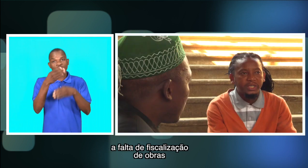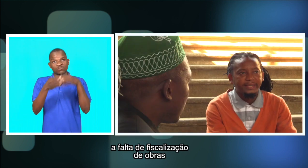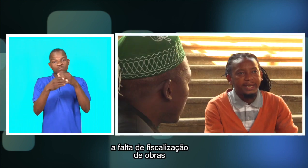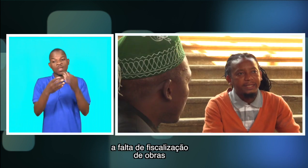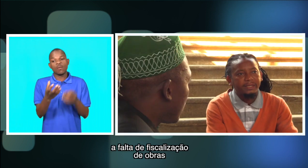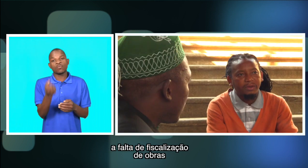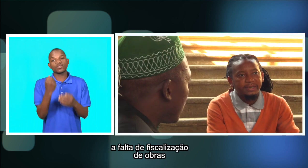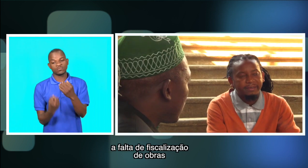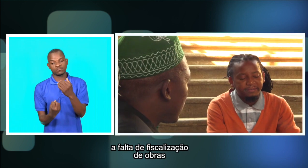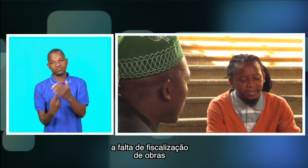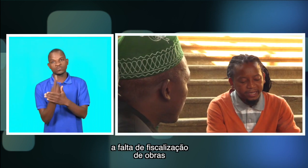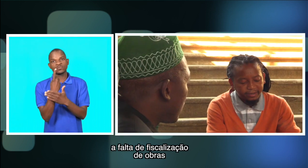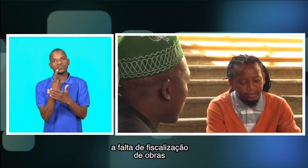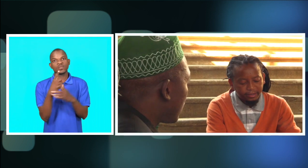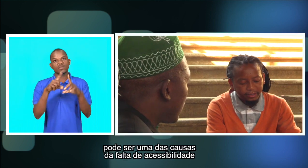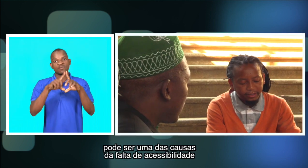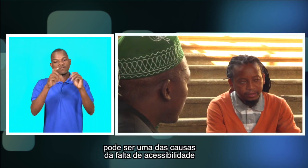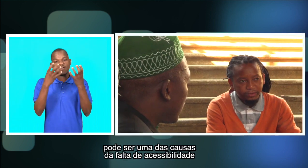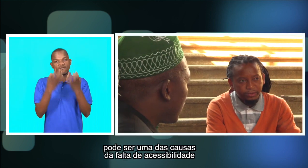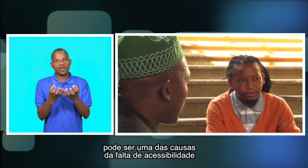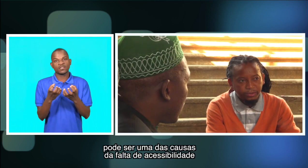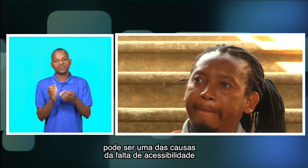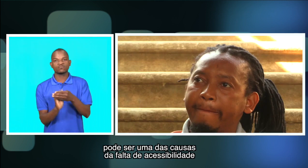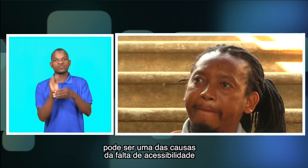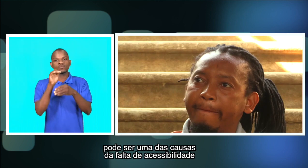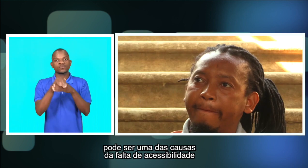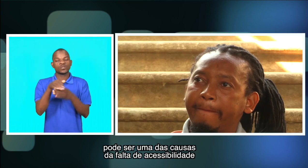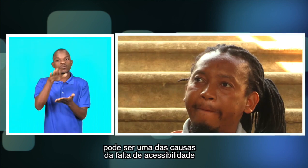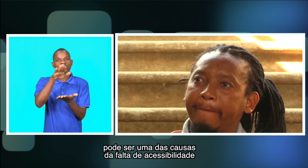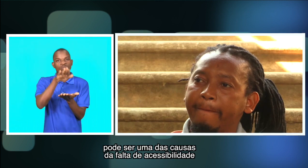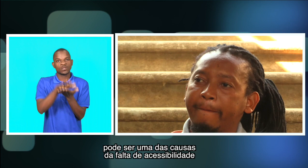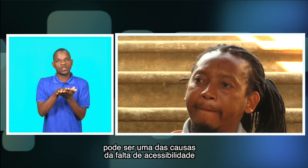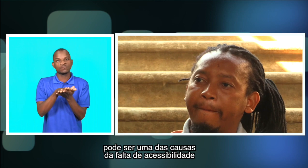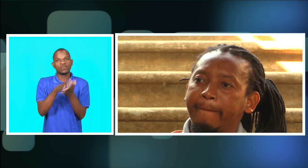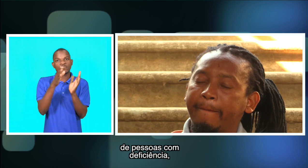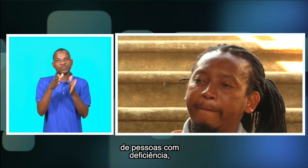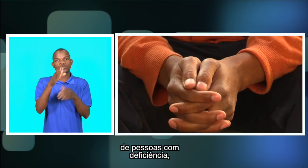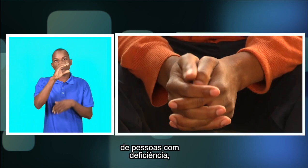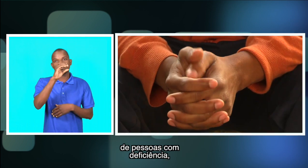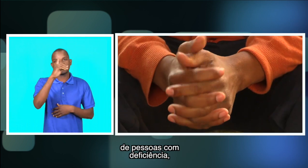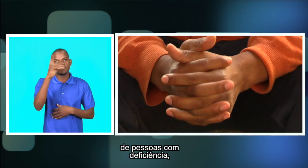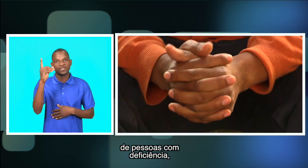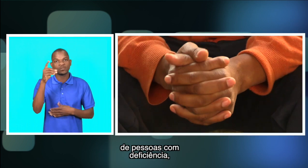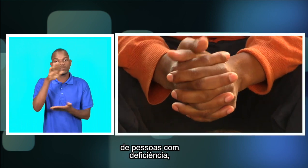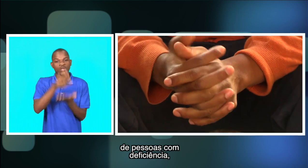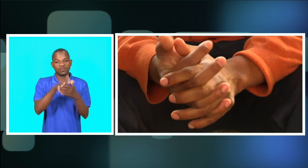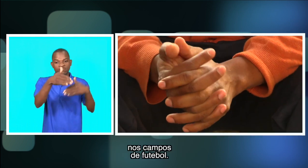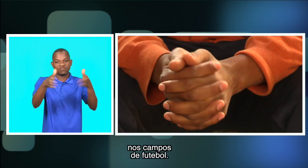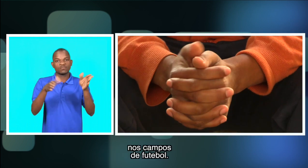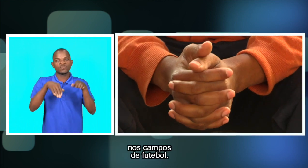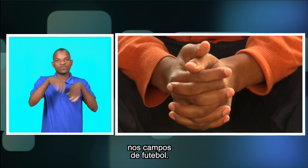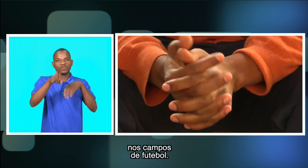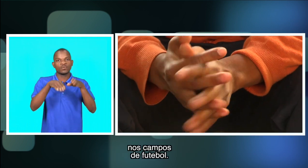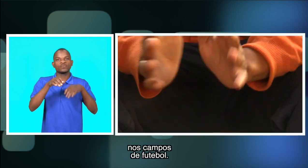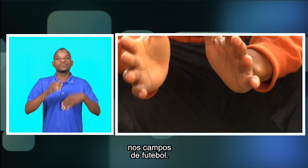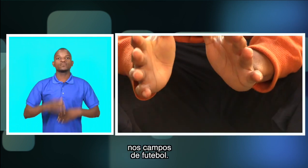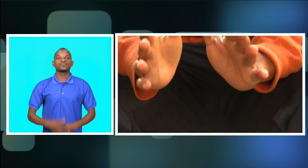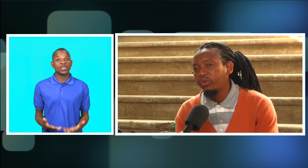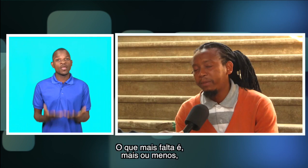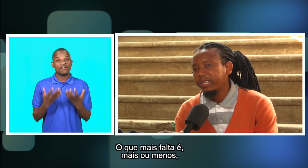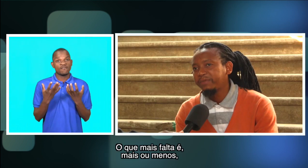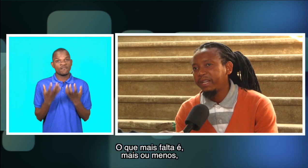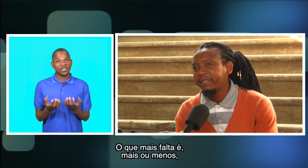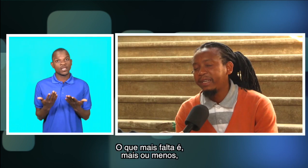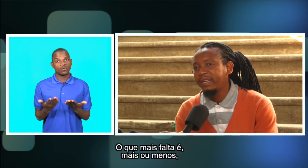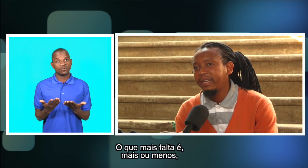fiscalização de obras pode ser uma das causas da falta de acessibilidade para pessoas com deficiência nos campos de futebol.